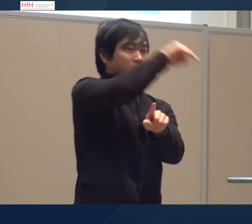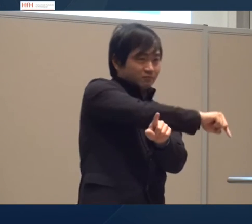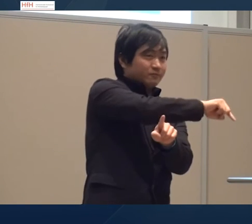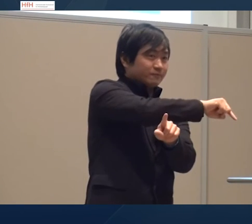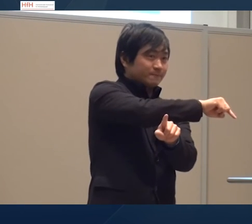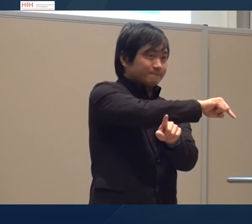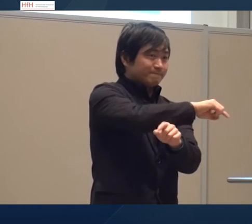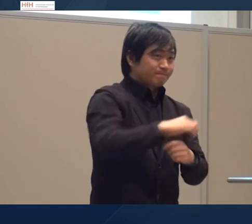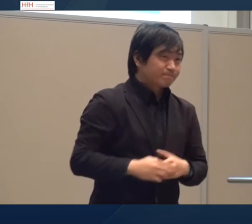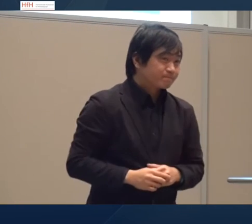rückbezüglich